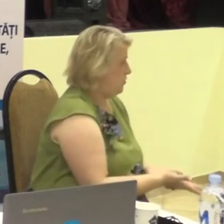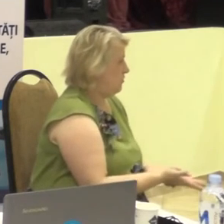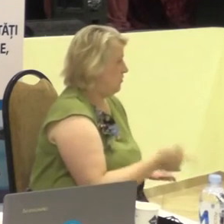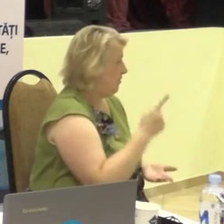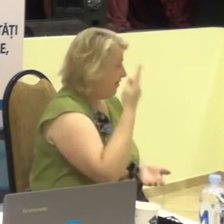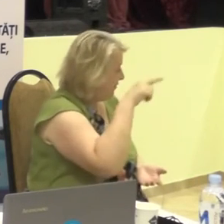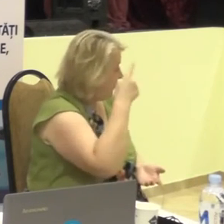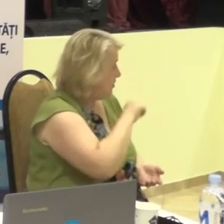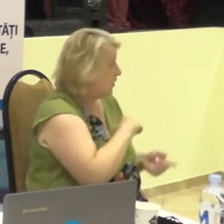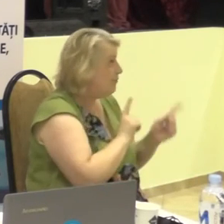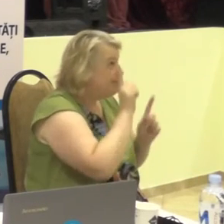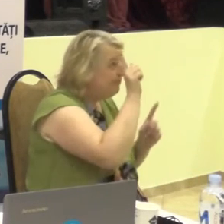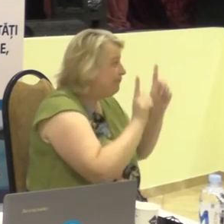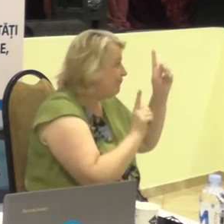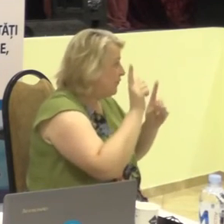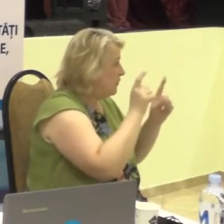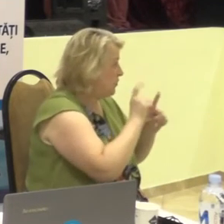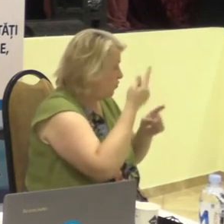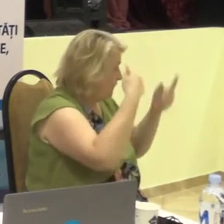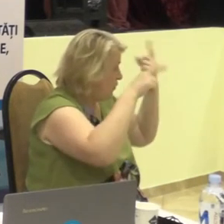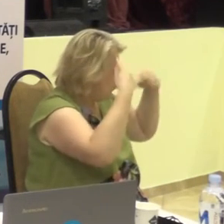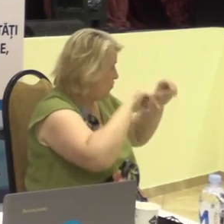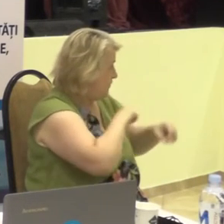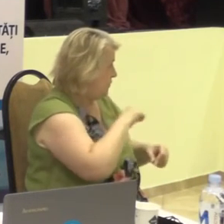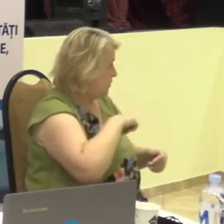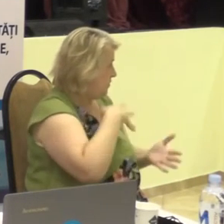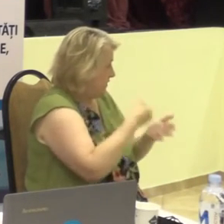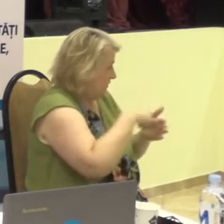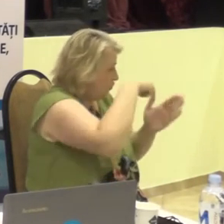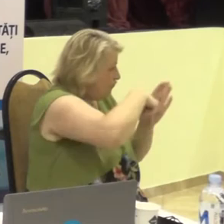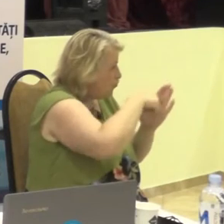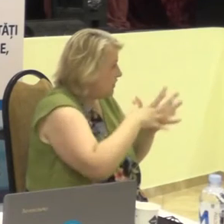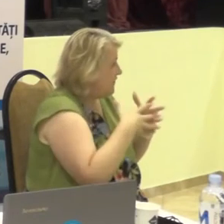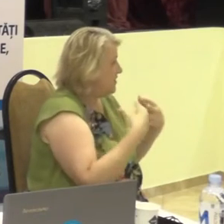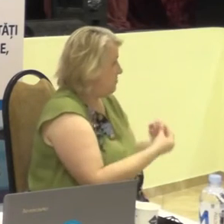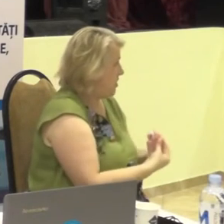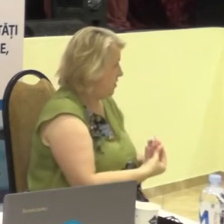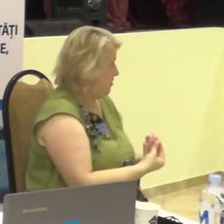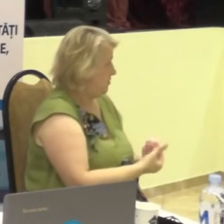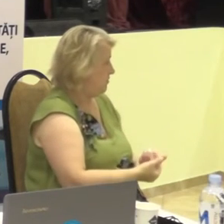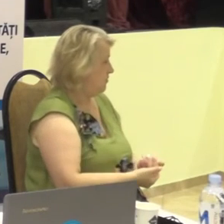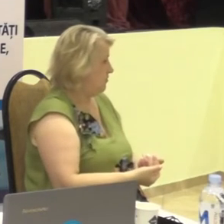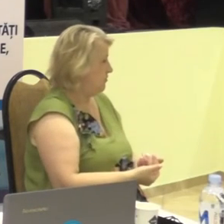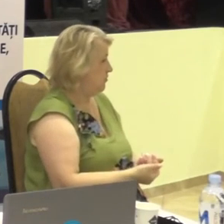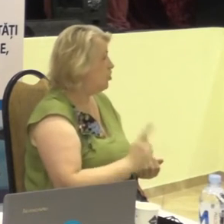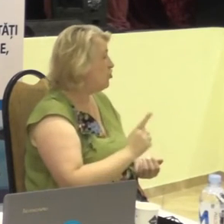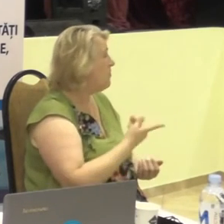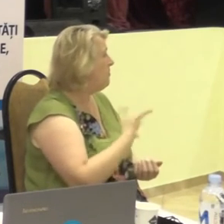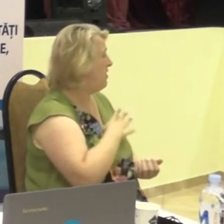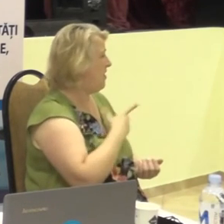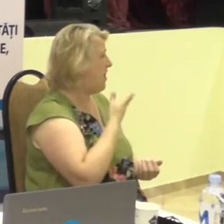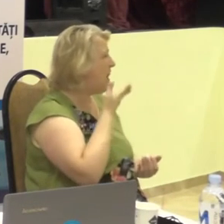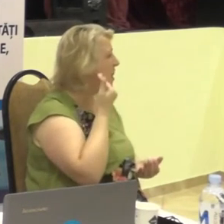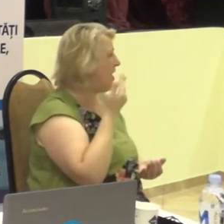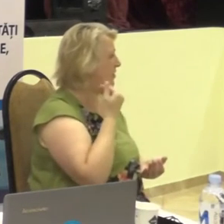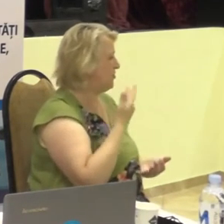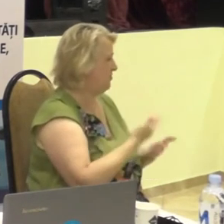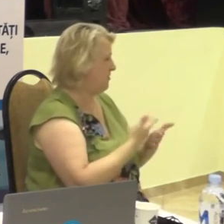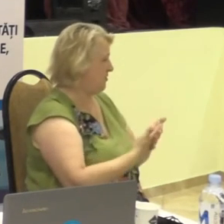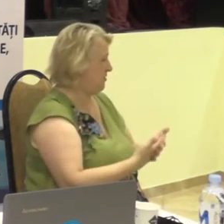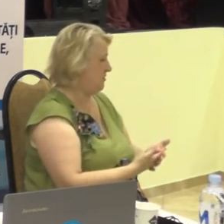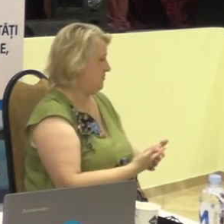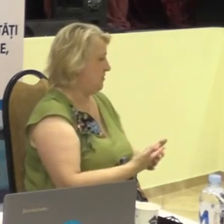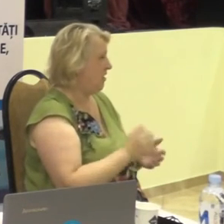învindează singur semnele ca întreburile din secolul de